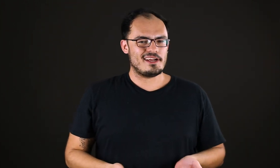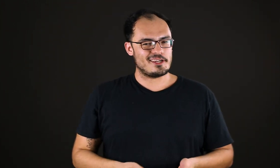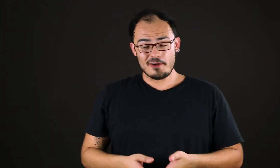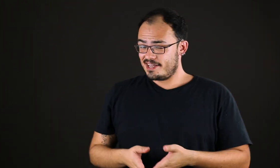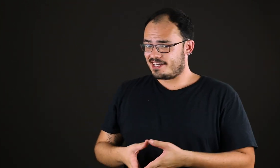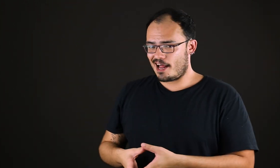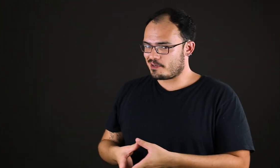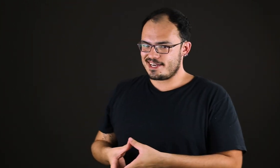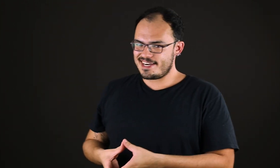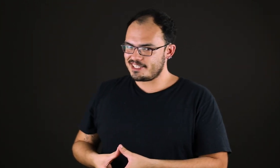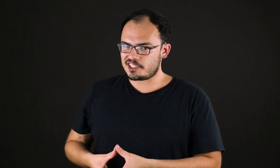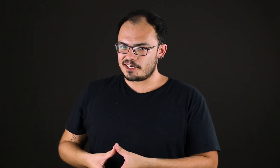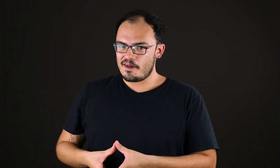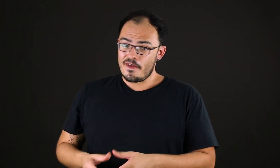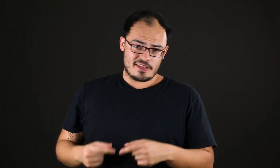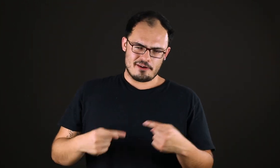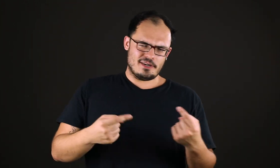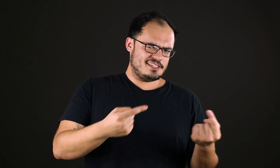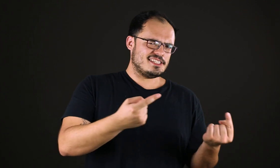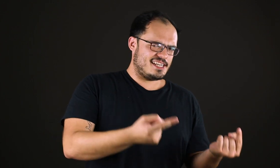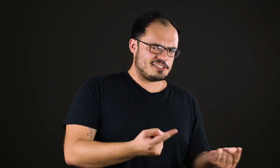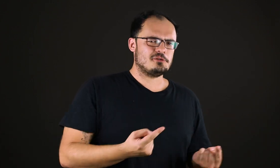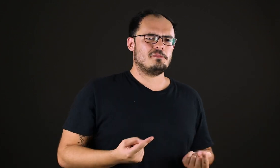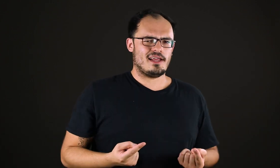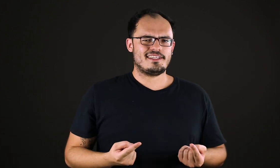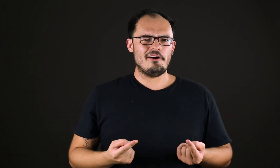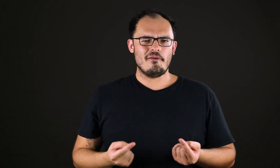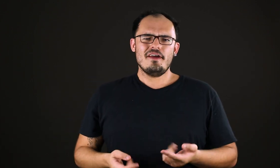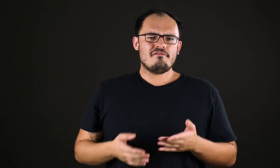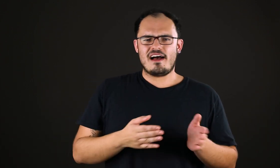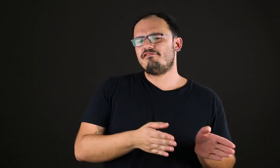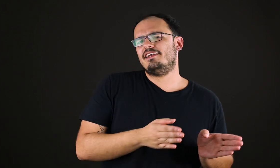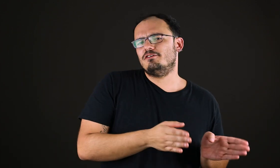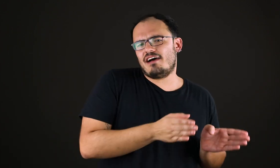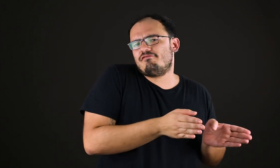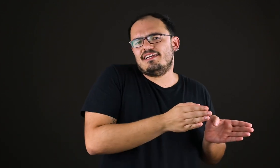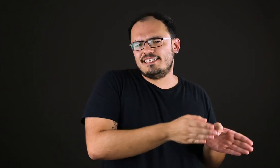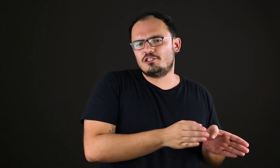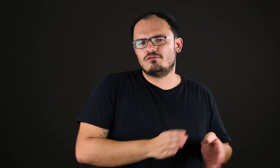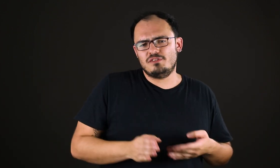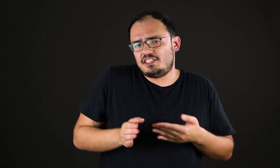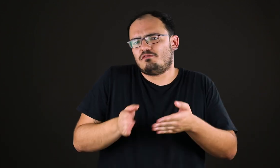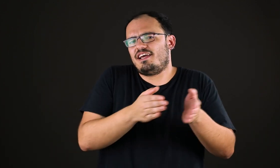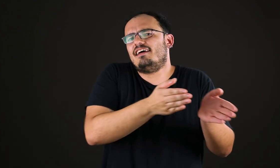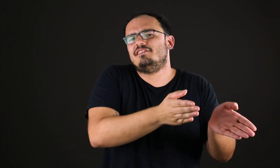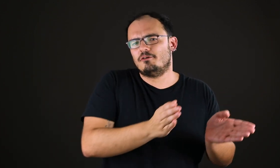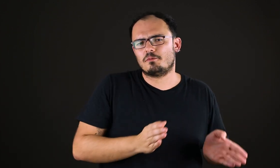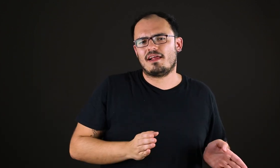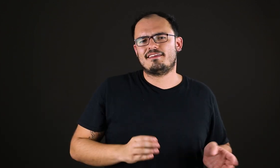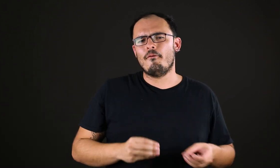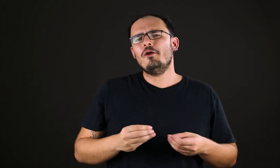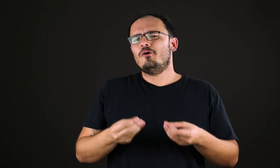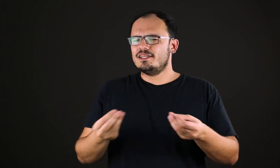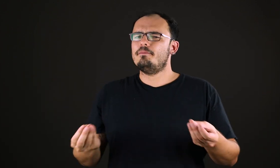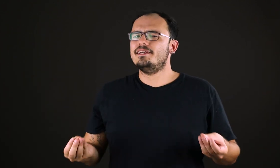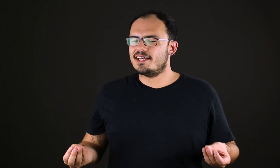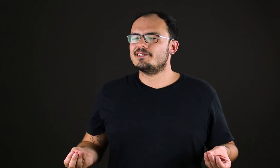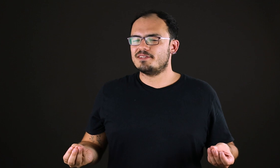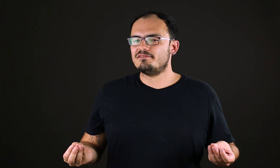Platão. E, claro, que Nietzsche, que era um grande crítico de Platão, vai ver nisso. Nietzsche vê na visão de Platão uma depreciação da